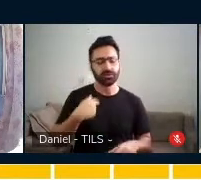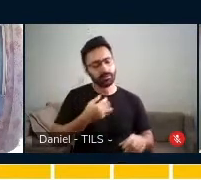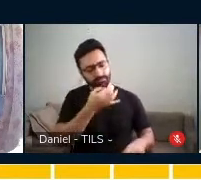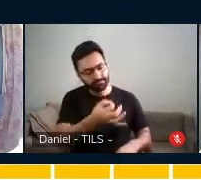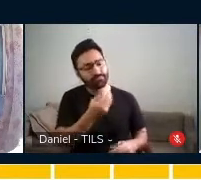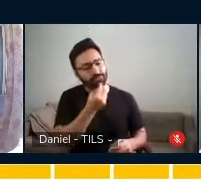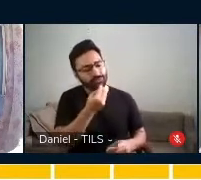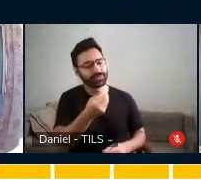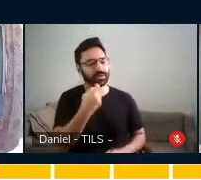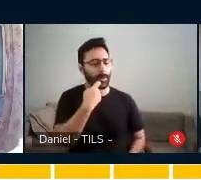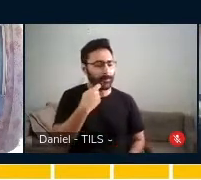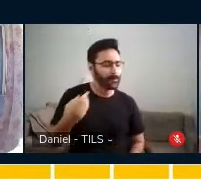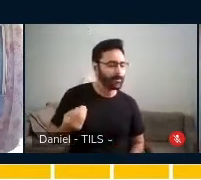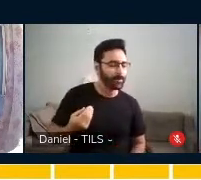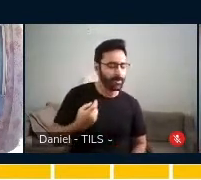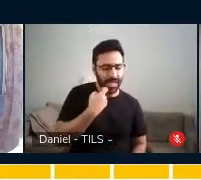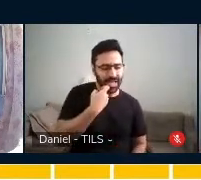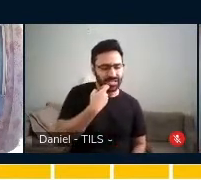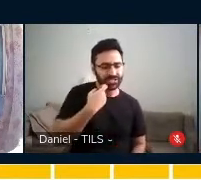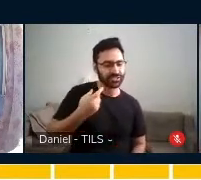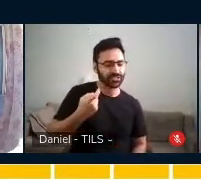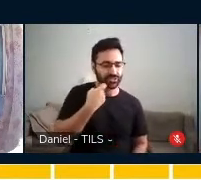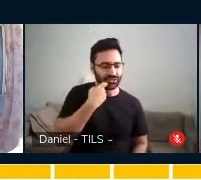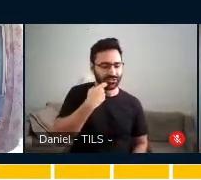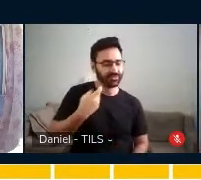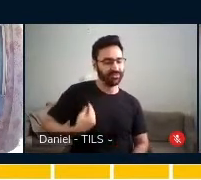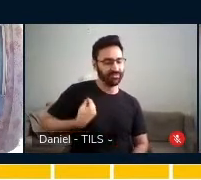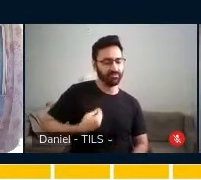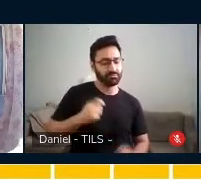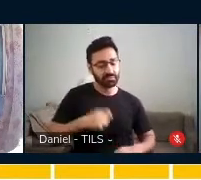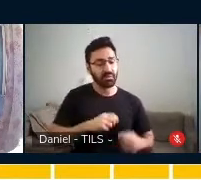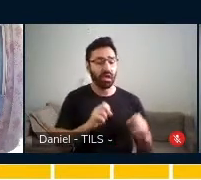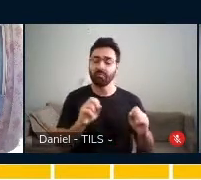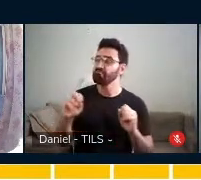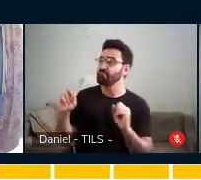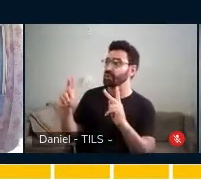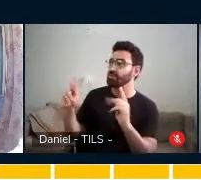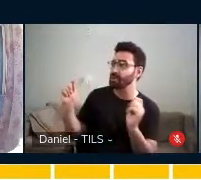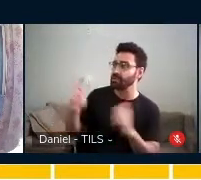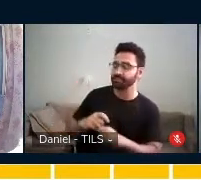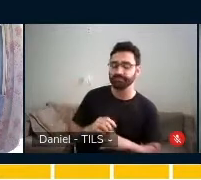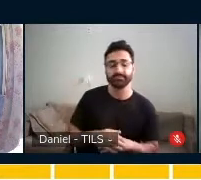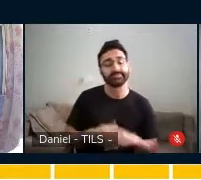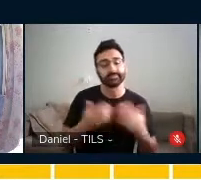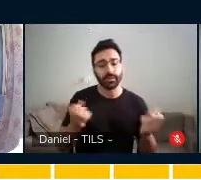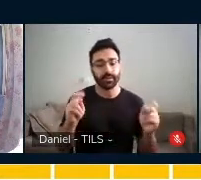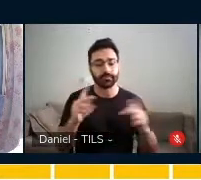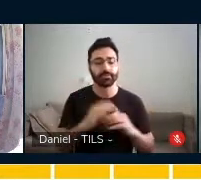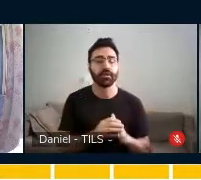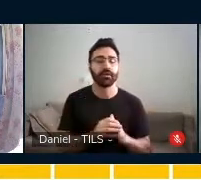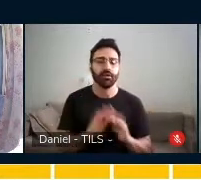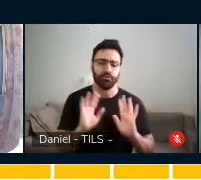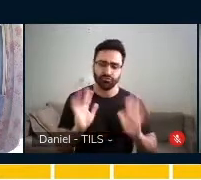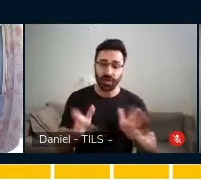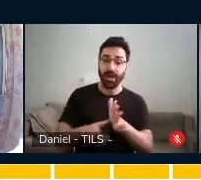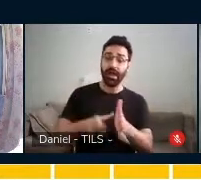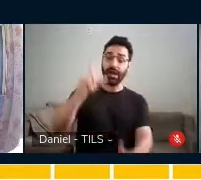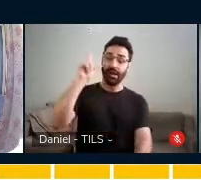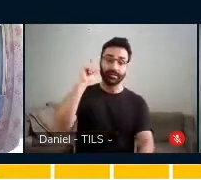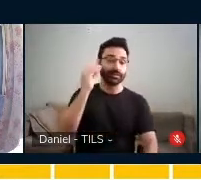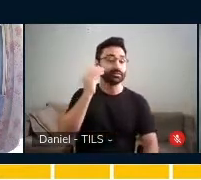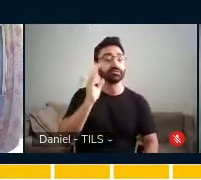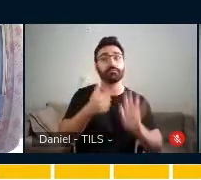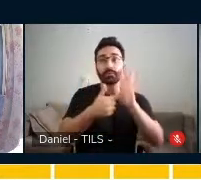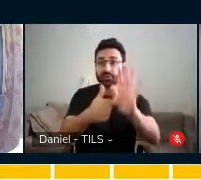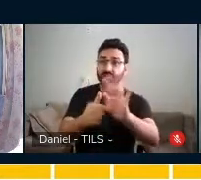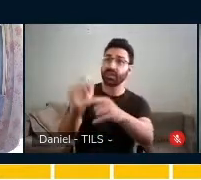Aí ela falou, tudo bem, pode ser. Aí lá vai eu pegar, eu já tinha pensado os processos, eu mostrei o vídeo pra